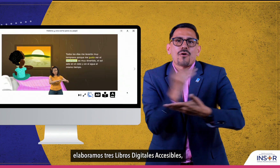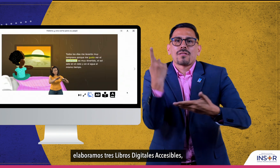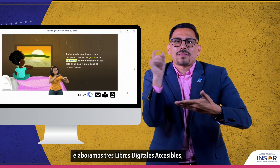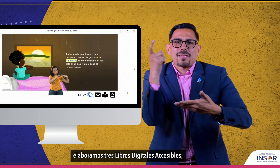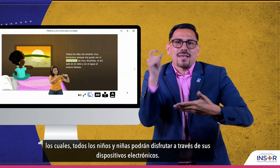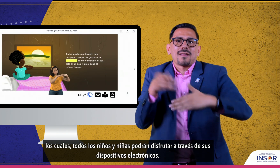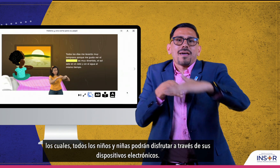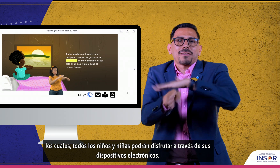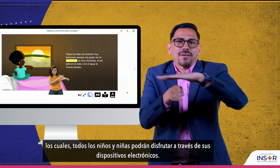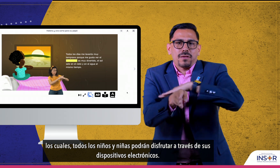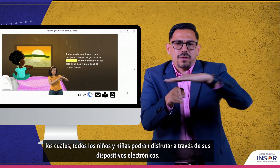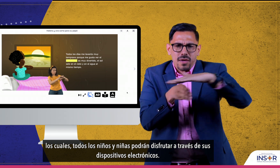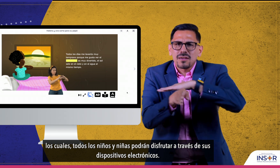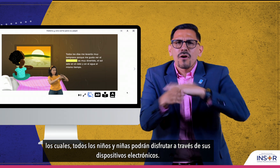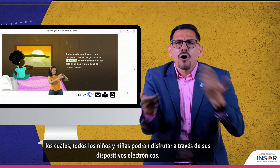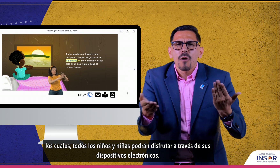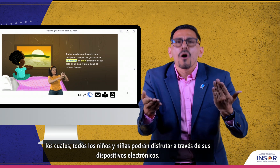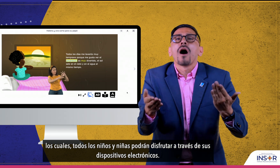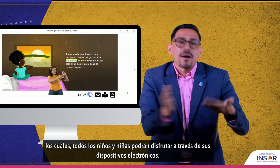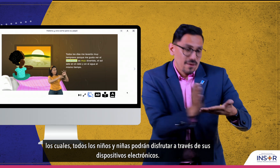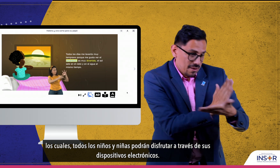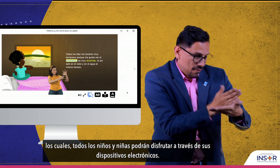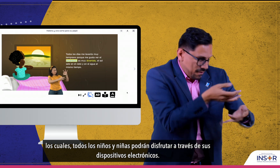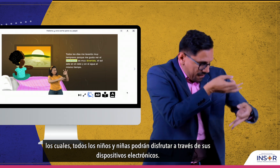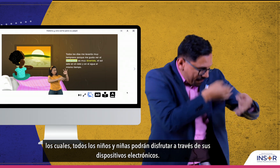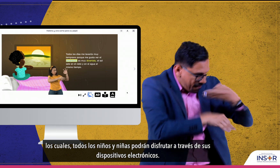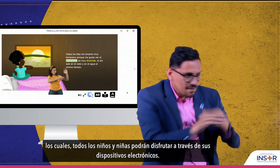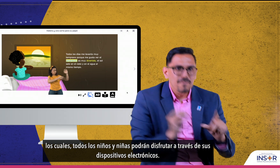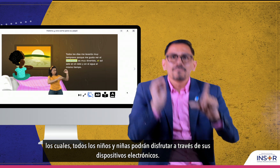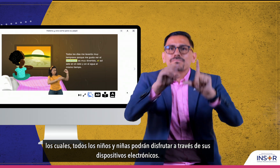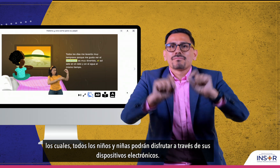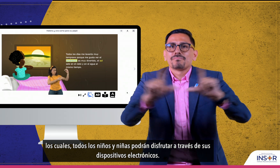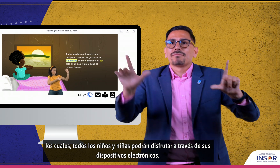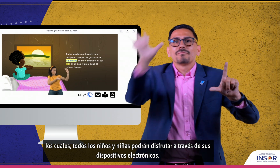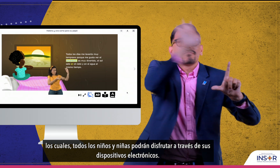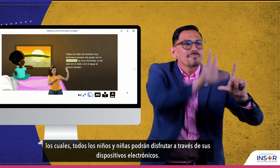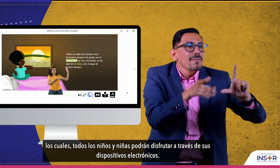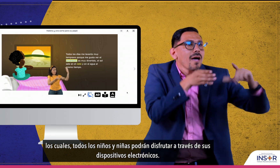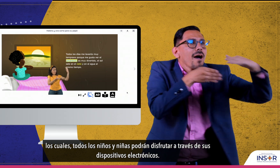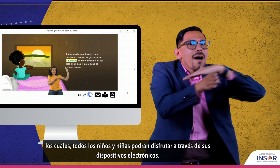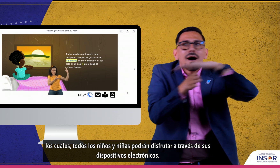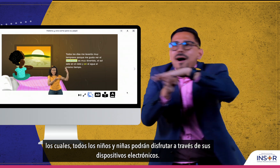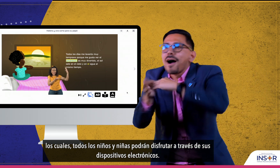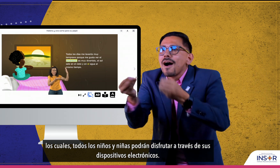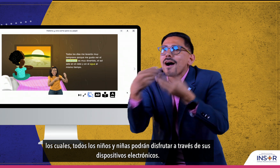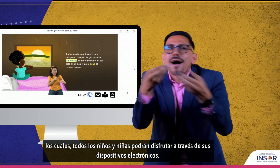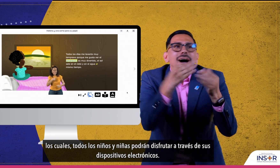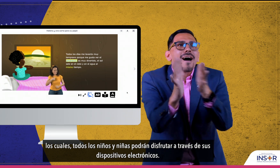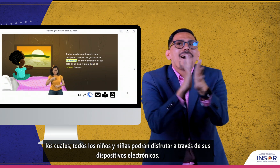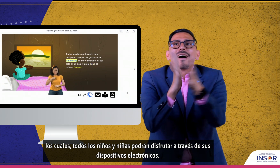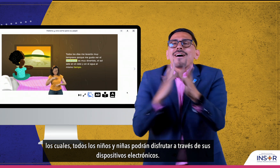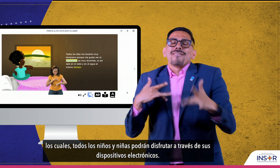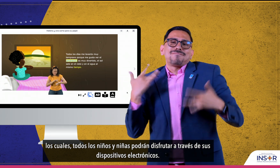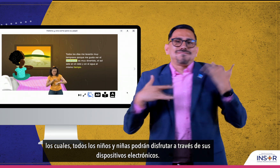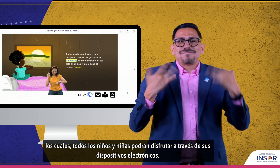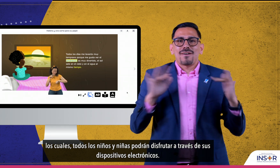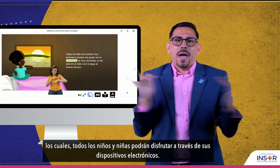los cuales todos los niños y niñas podrán disfrutar a través de sus dispositivos electrónicos.